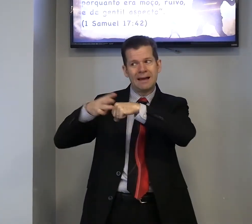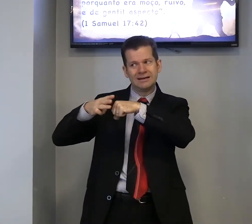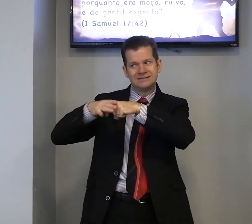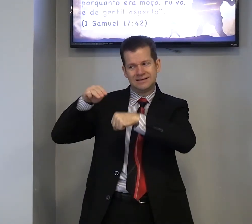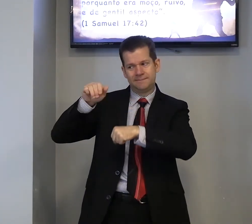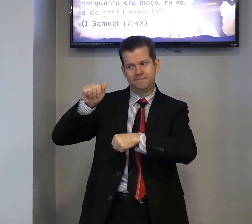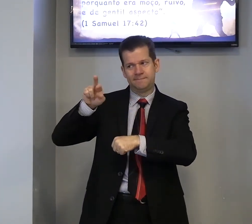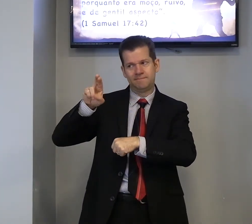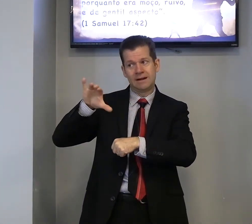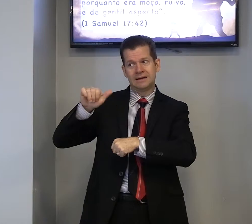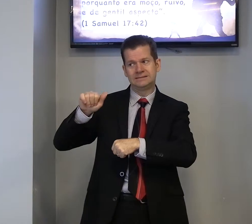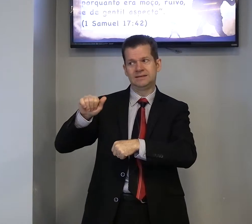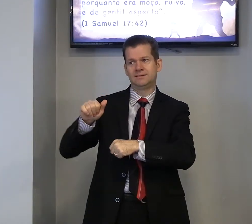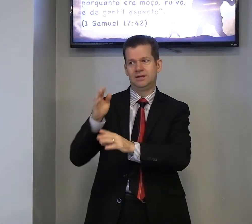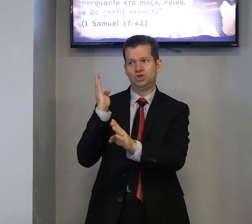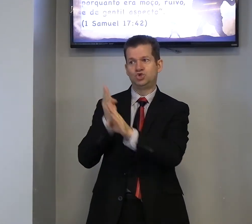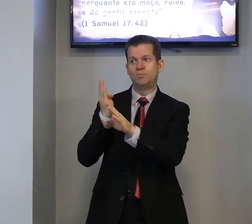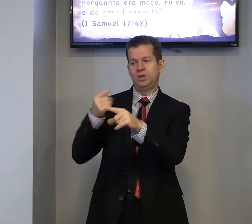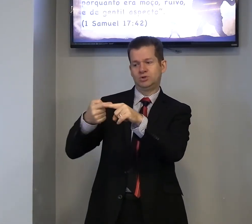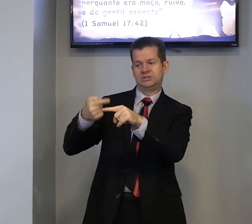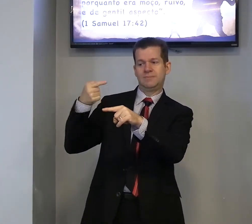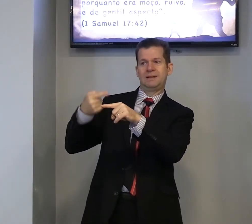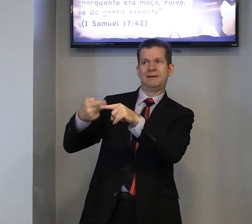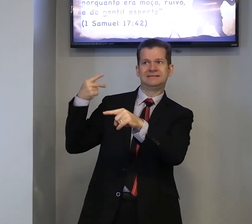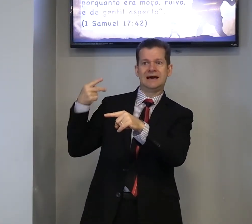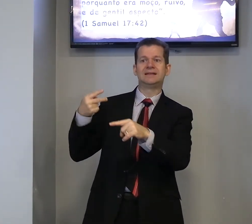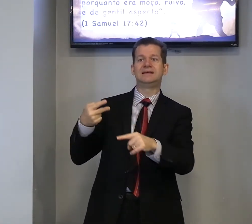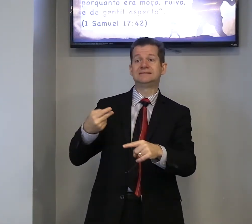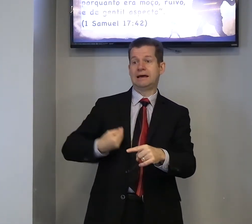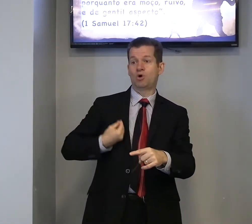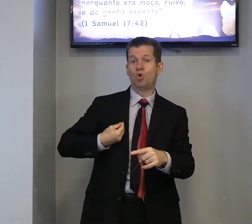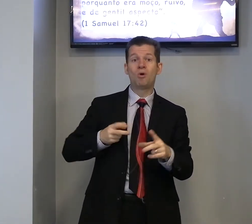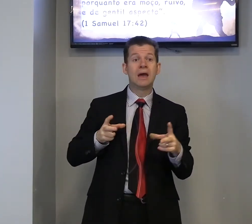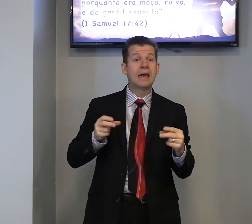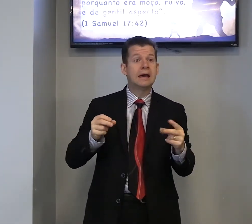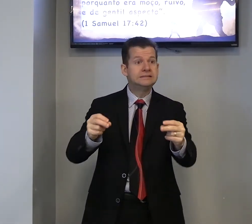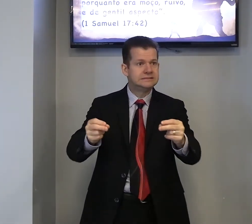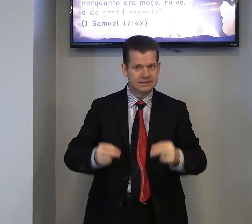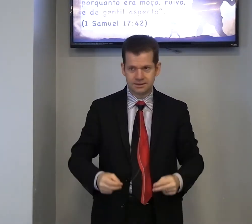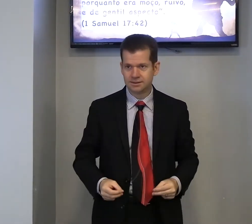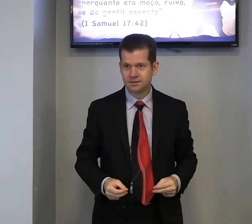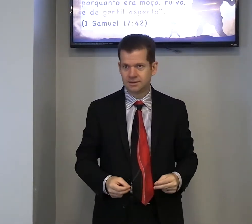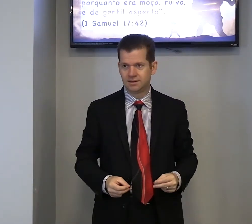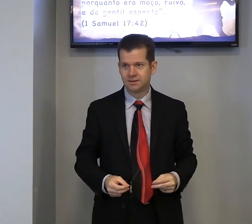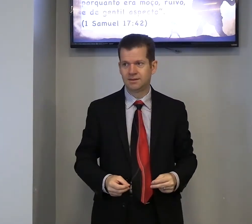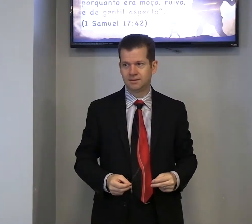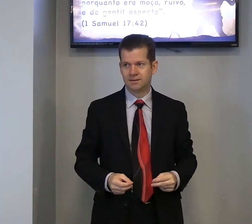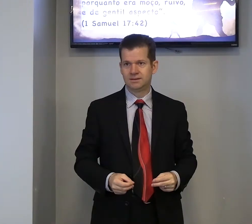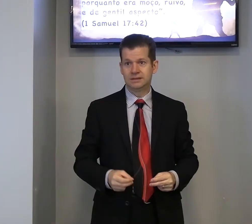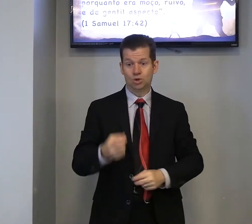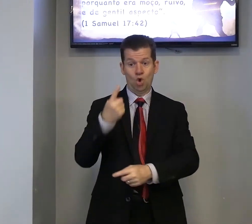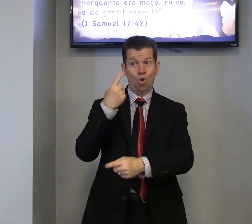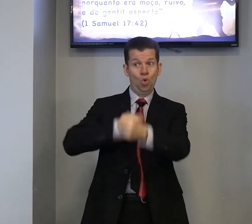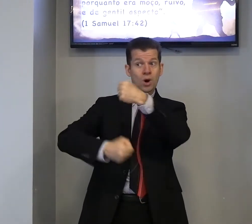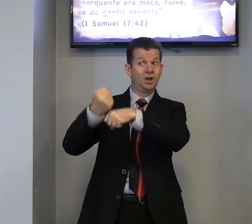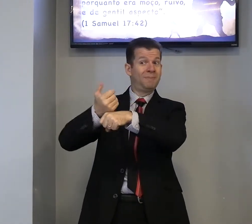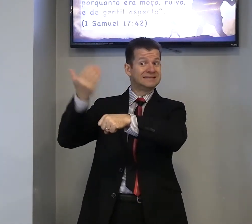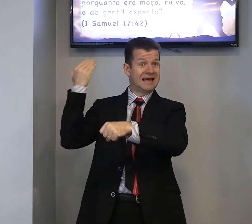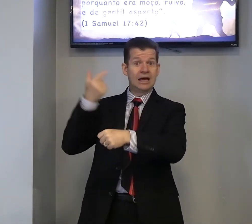Márcia, Márcia, descobriu, semana passada, que estava com, câncer, certo, o ano passado,